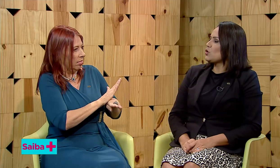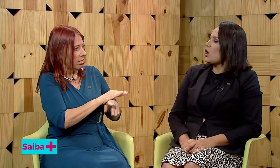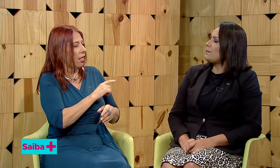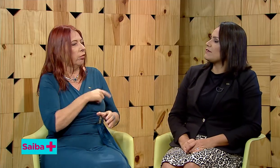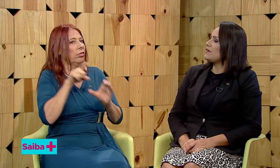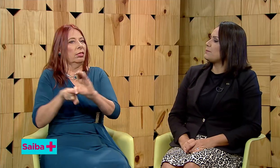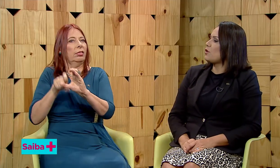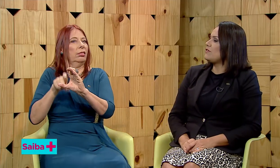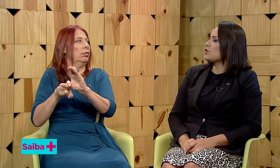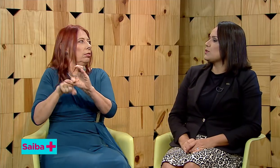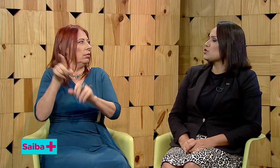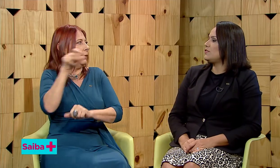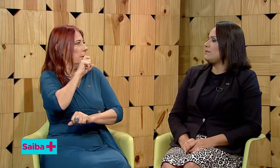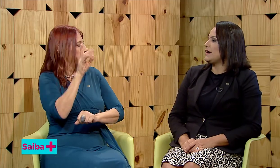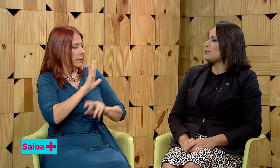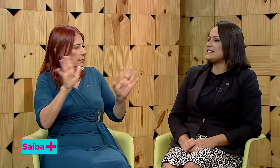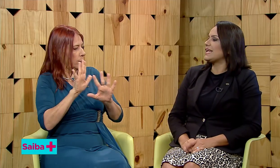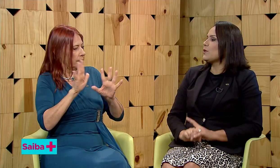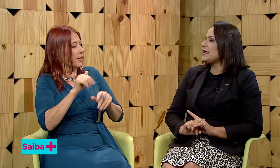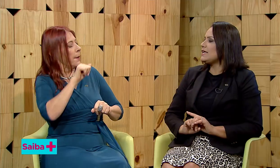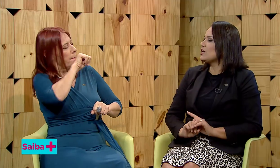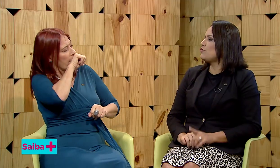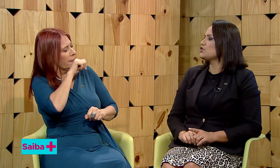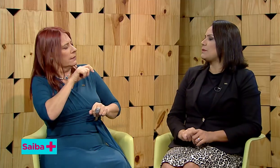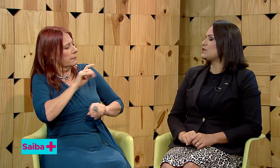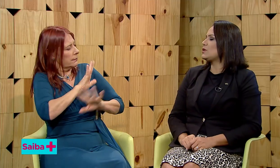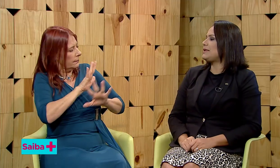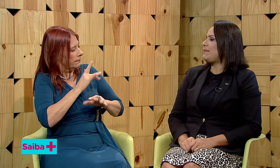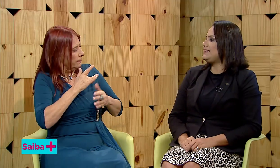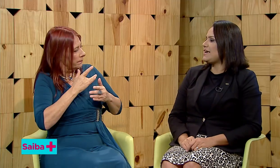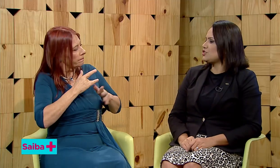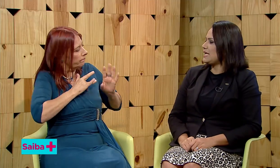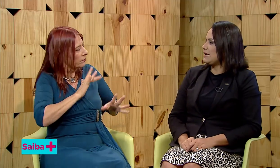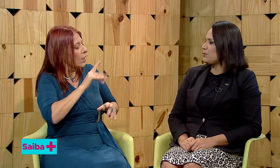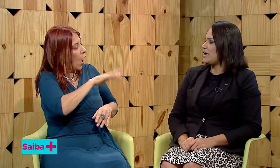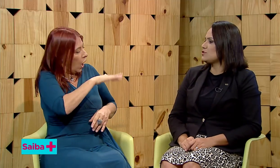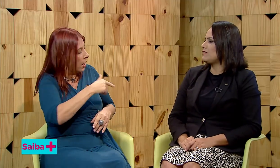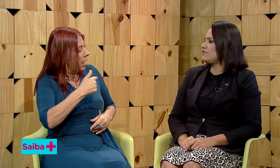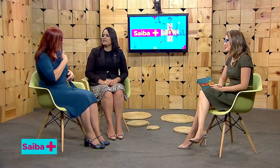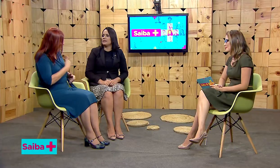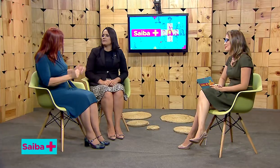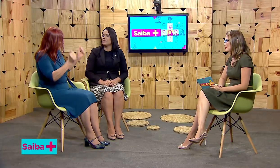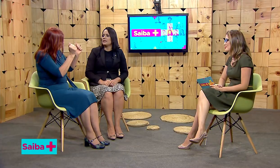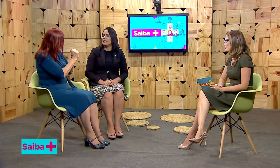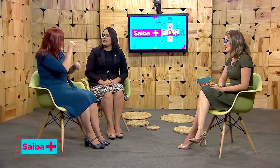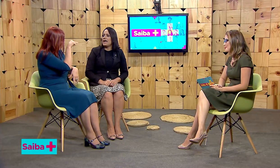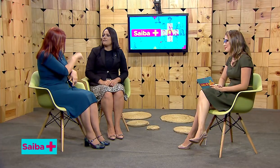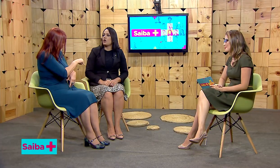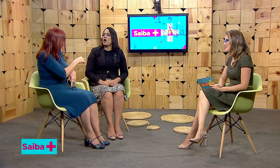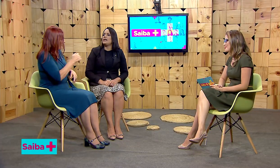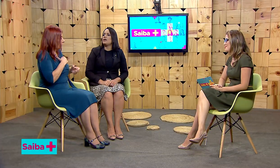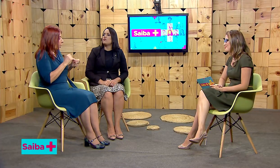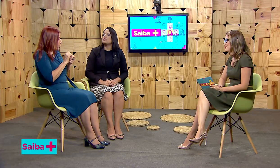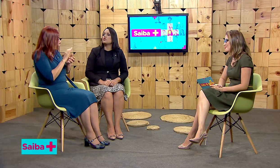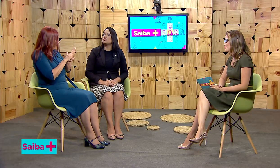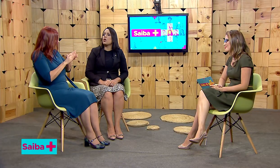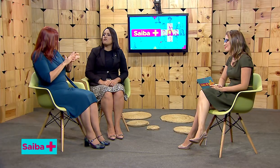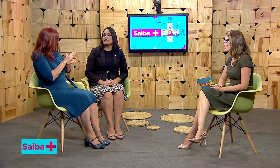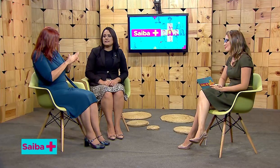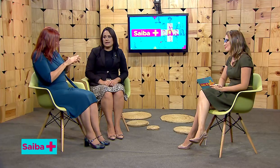dor por ver o meu sofrimento, mas ela não queria que eu fosse uma pessoa dependente dela para o resto da vida. Ela falou, olha, eu vou junto com você,